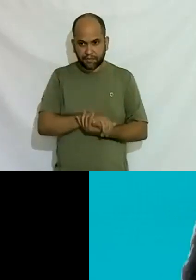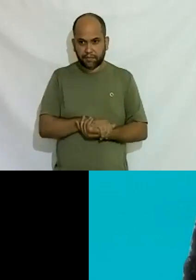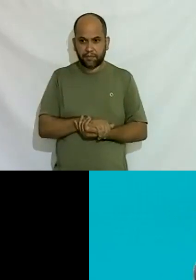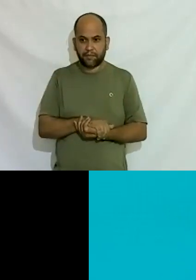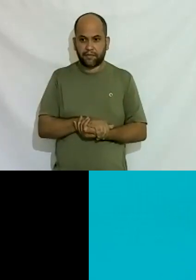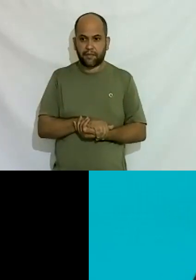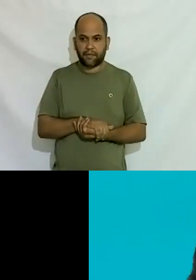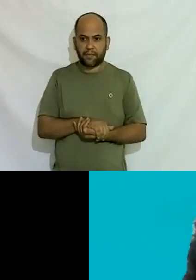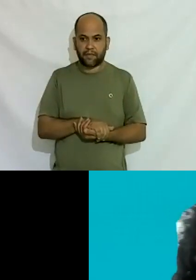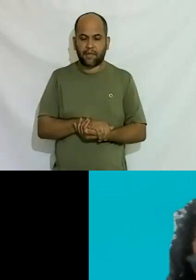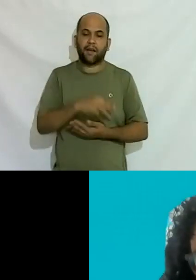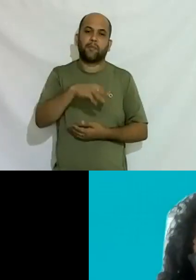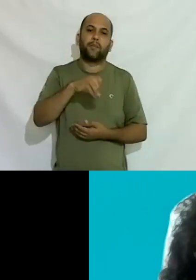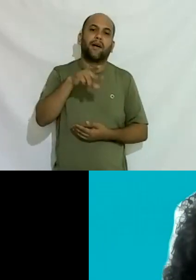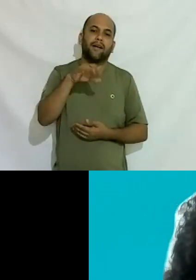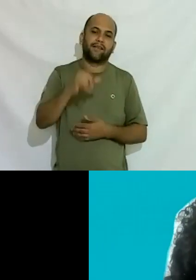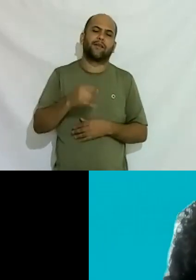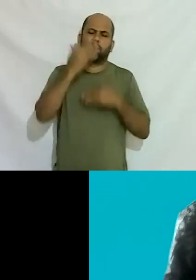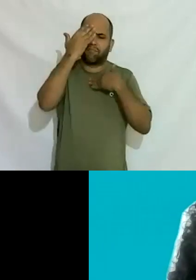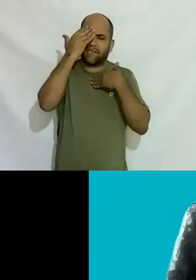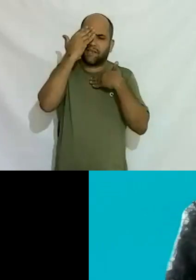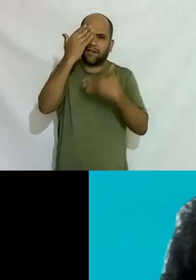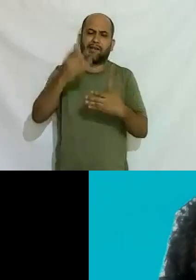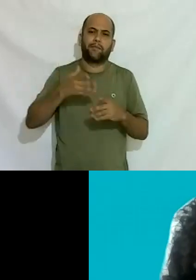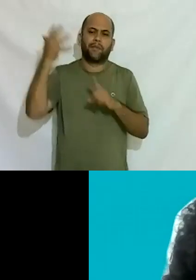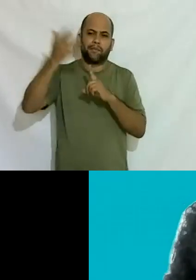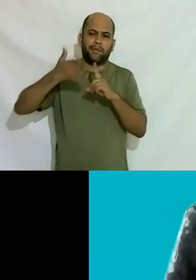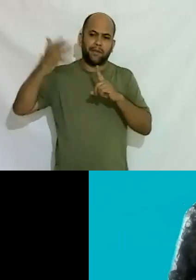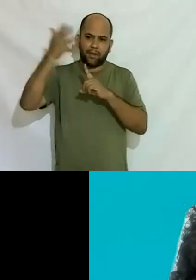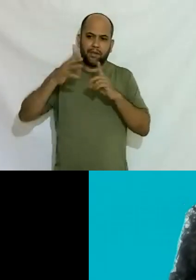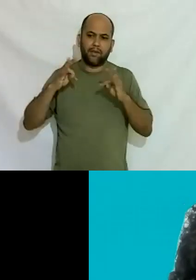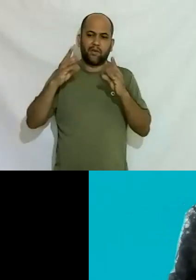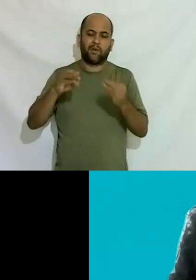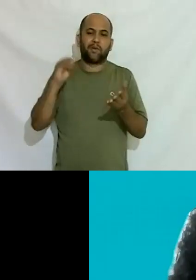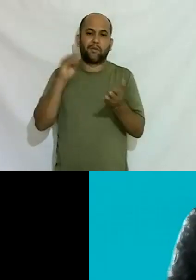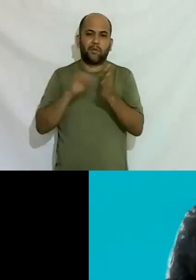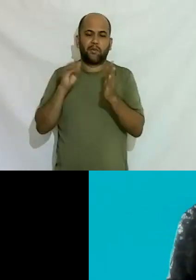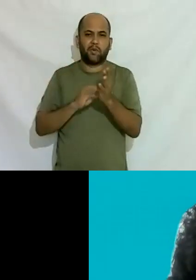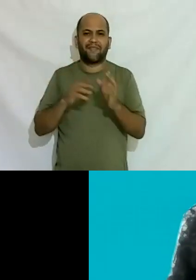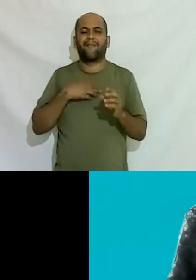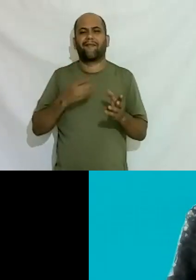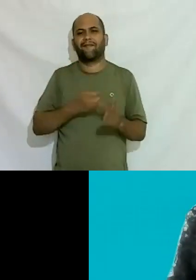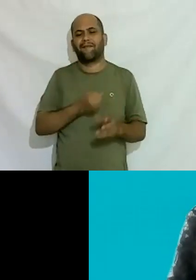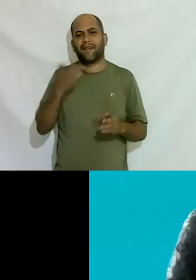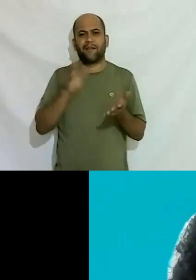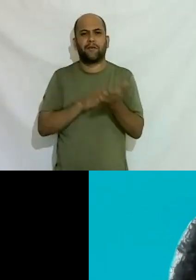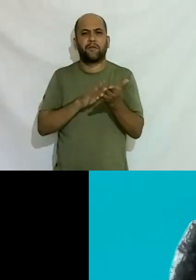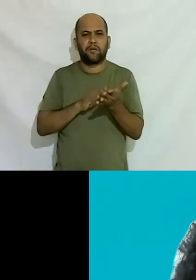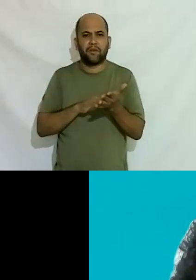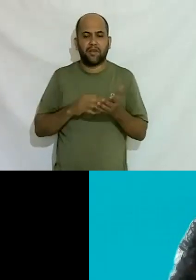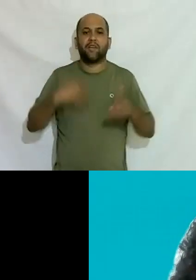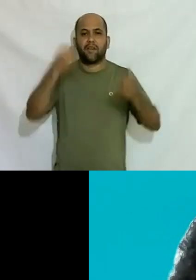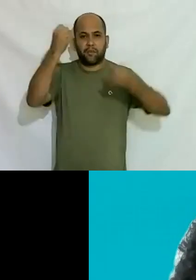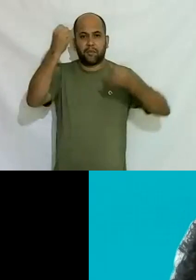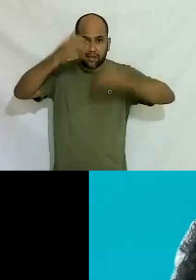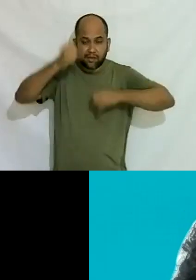Márcia muito obrigado pela sua fala está todo mundo aqui enchendo de elogios sua fala foi muito esclarecedora